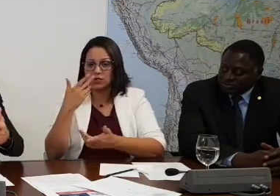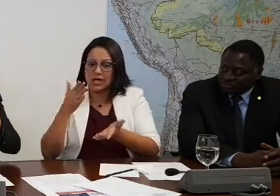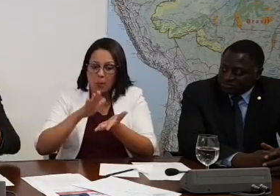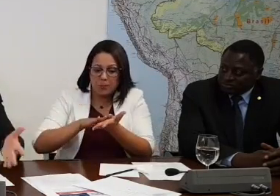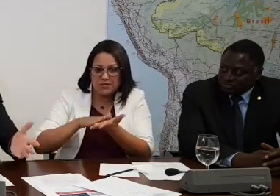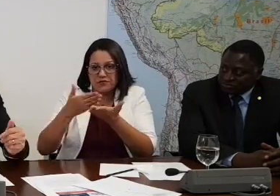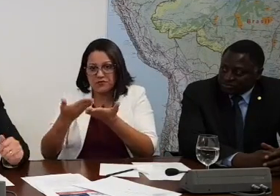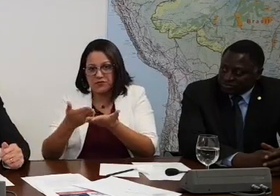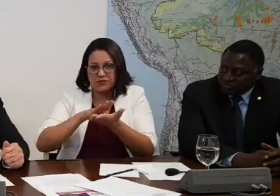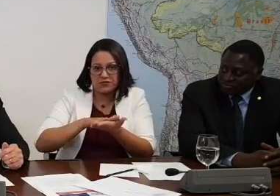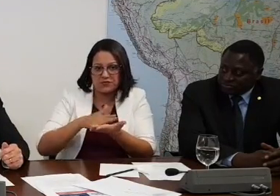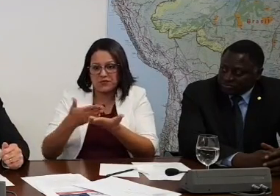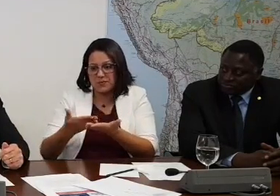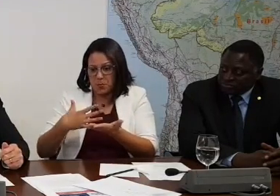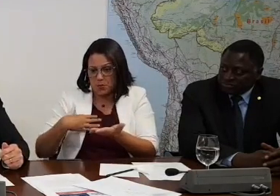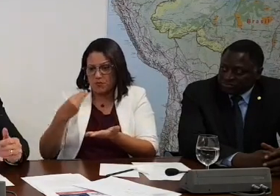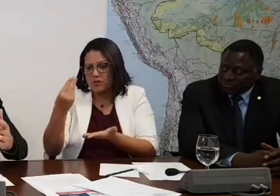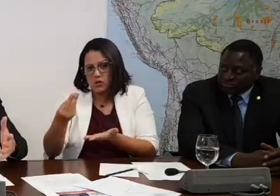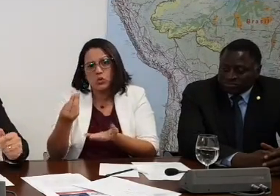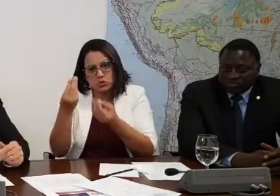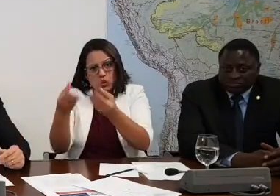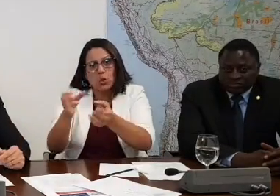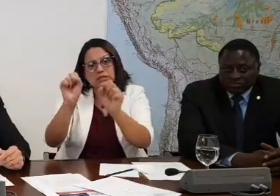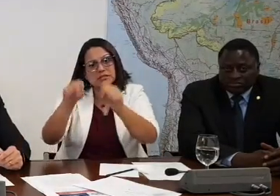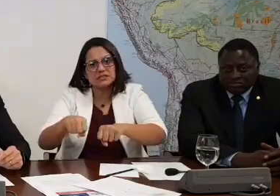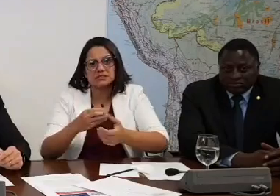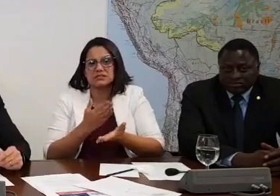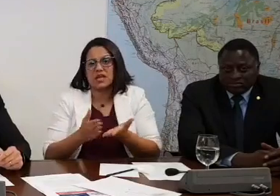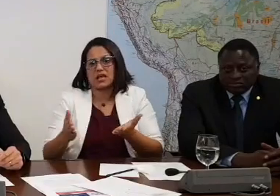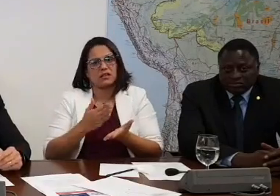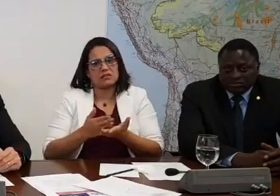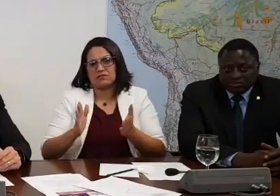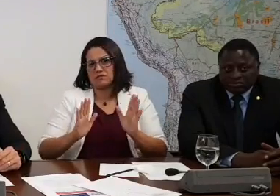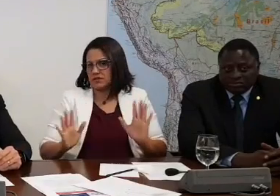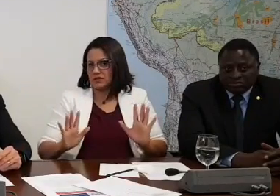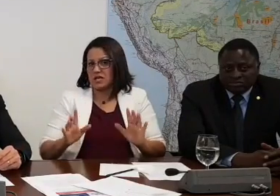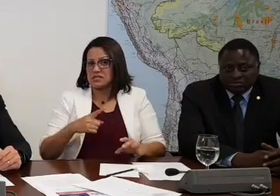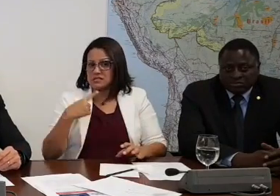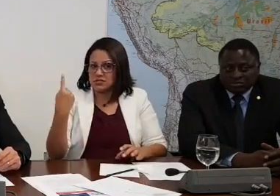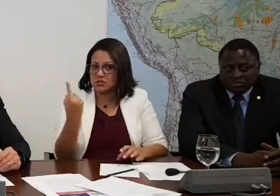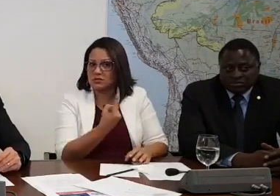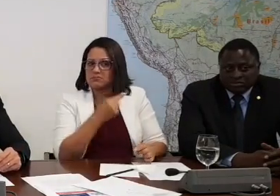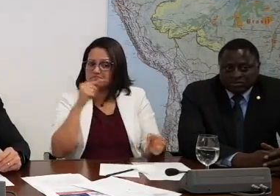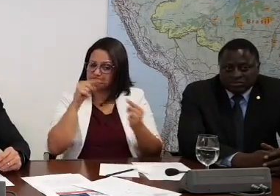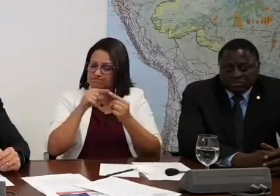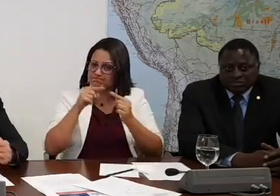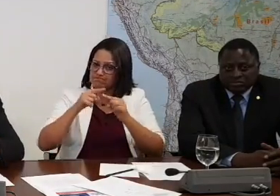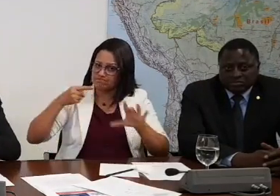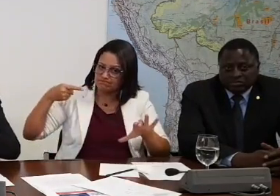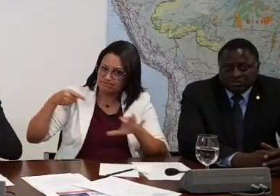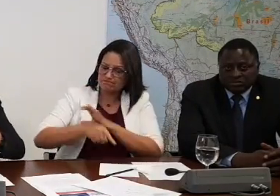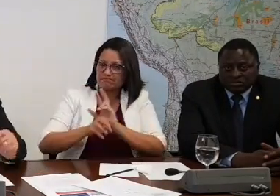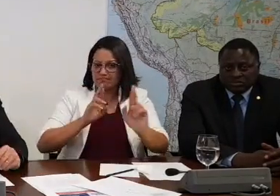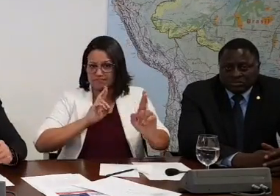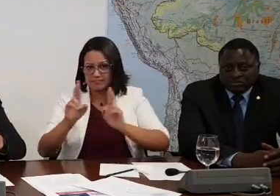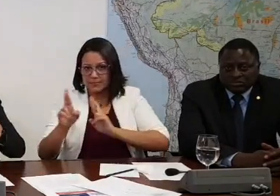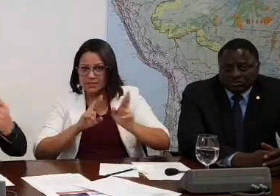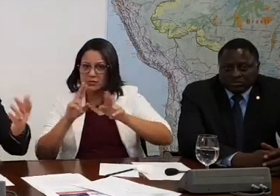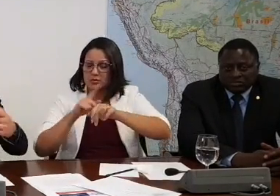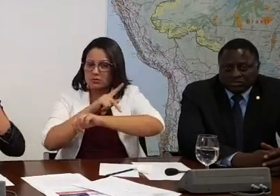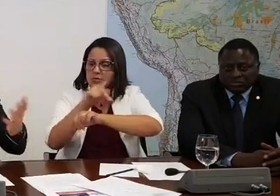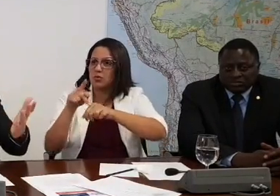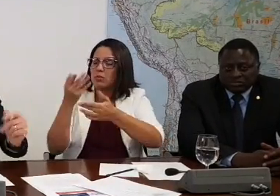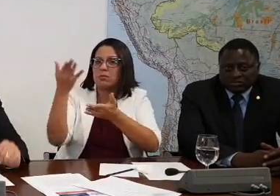filho, eu dou, mas não tem nada a ver com filé mião essa história aí, nada a ver. É realmente, nós aprofundarmos um relacionamento com um país que